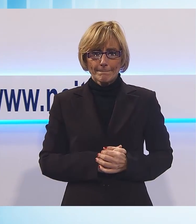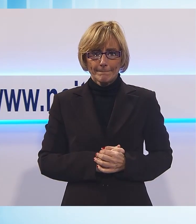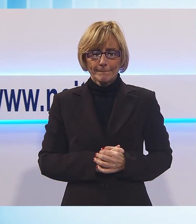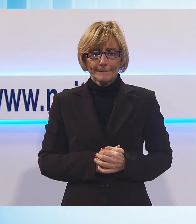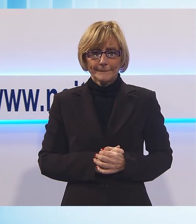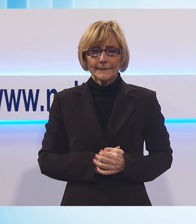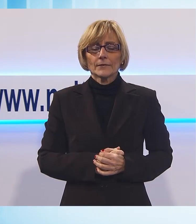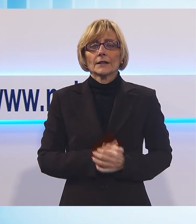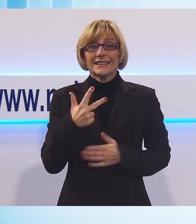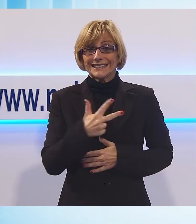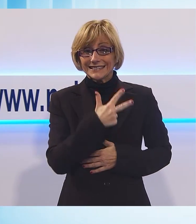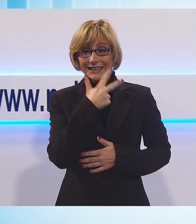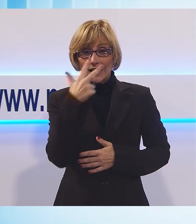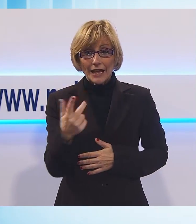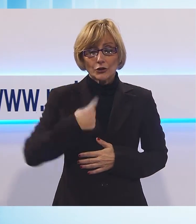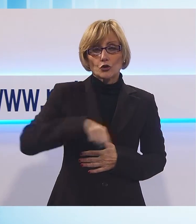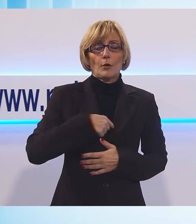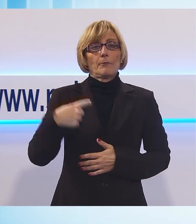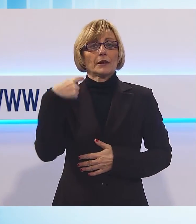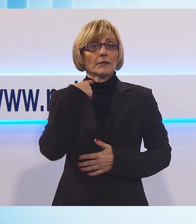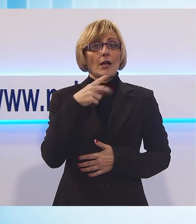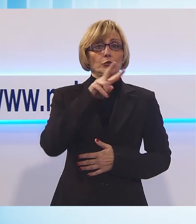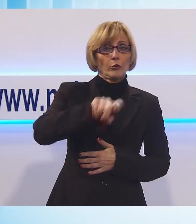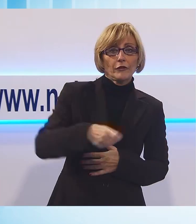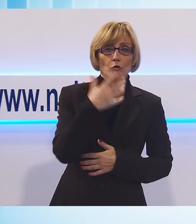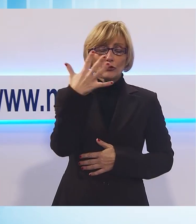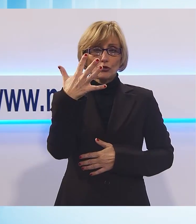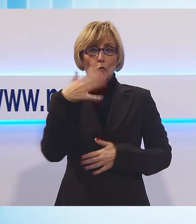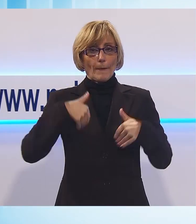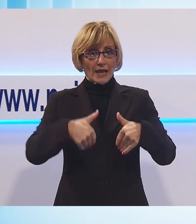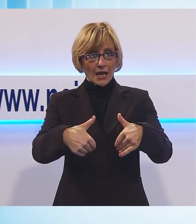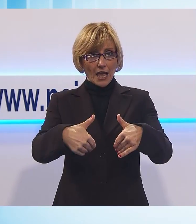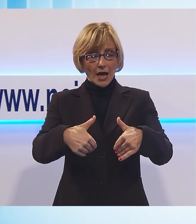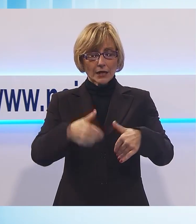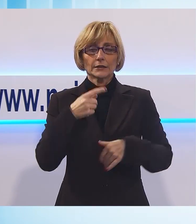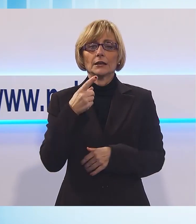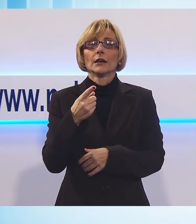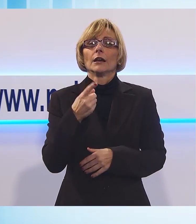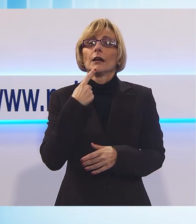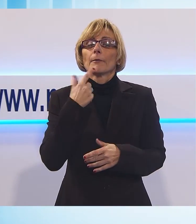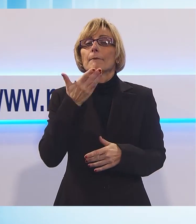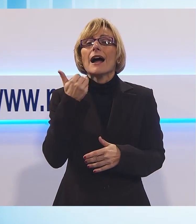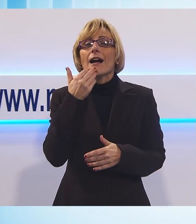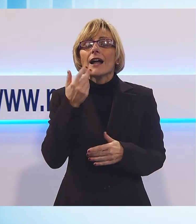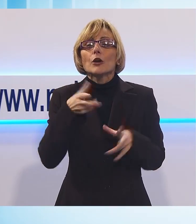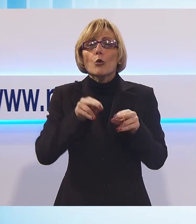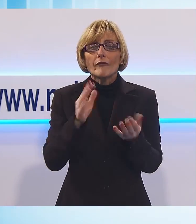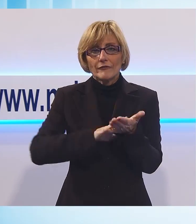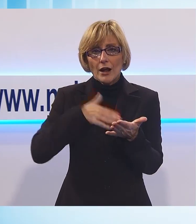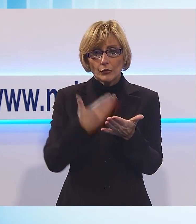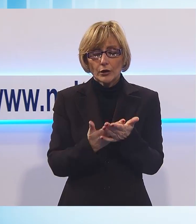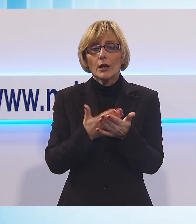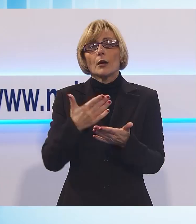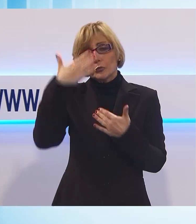volta noi nei prossimi tre anni si va a perdere 2,5 miliardi di mancata di valutazione. Purtroppo questo governo del